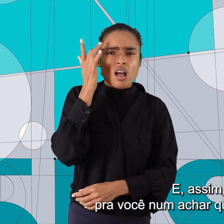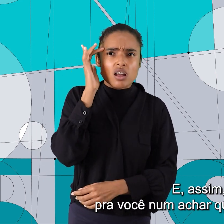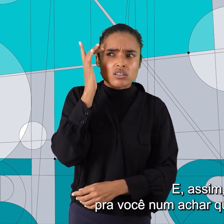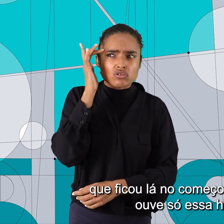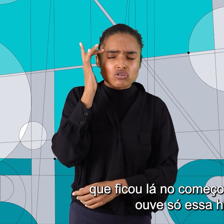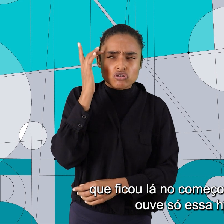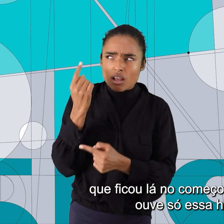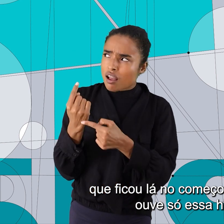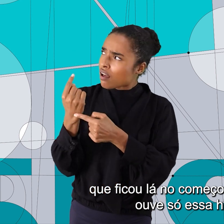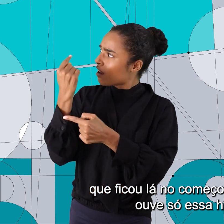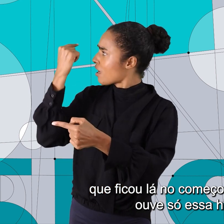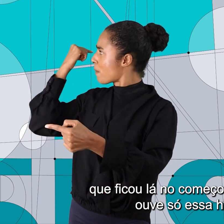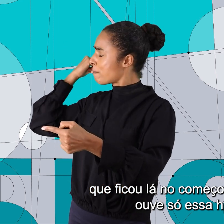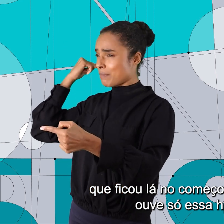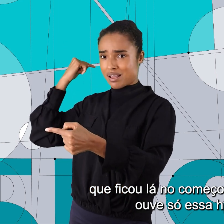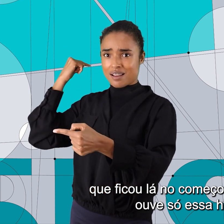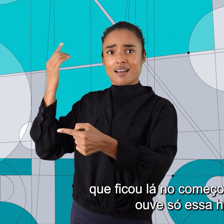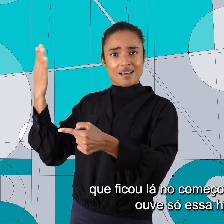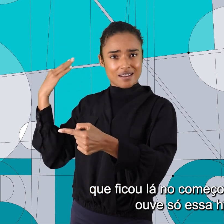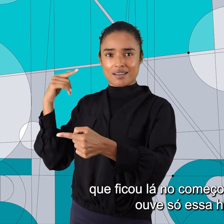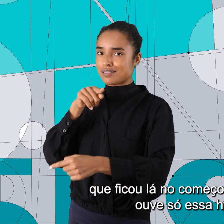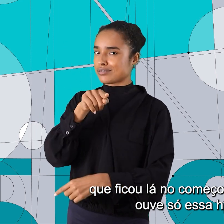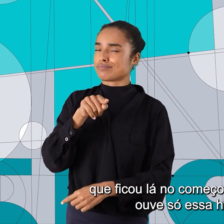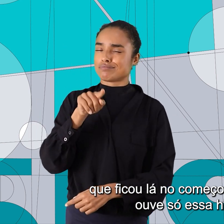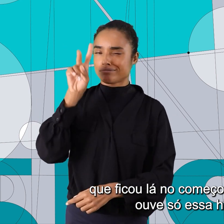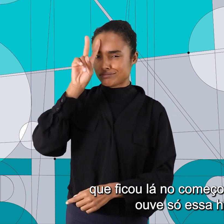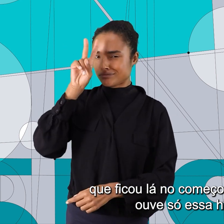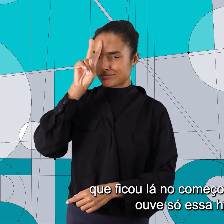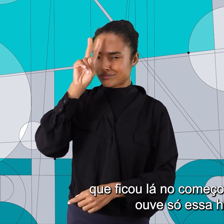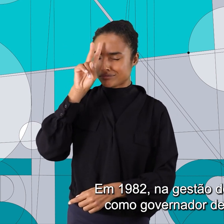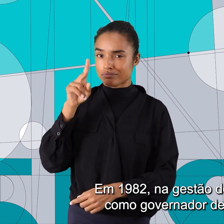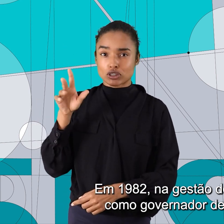que isso é algo que ficou lá no começo da República, ouve só essa história.